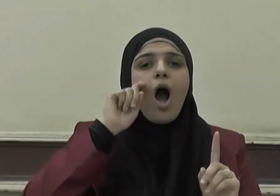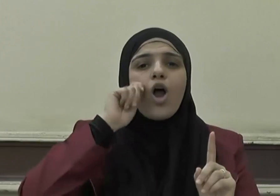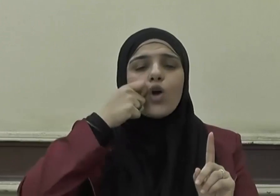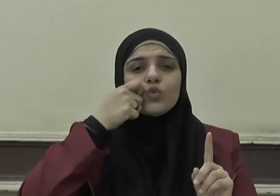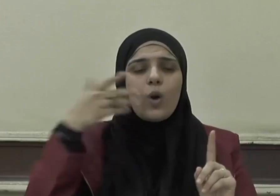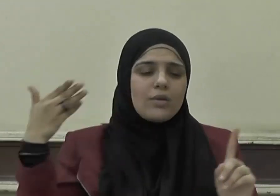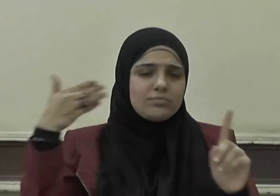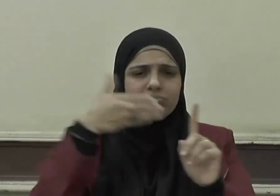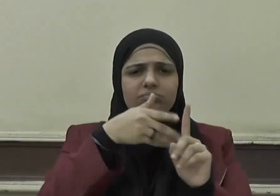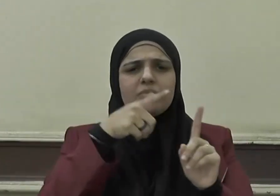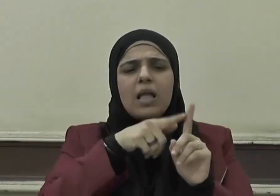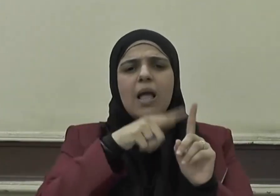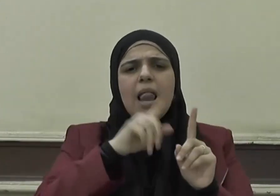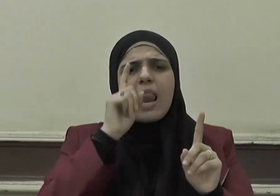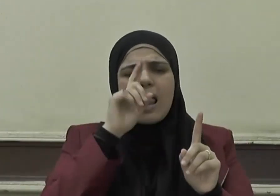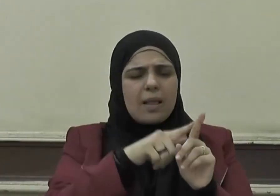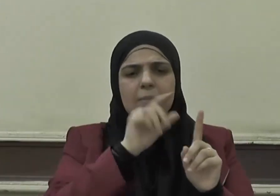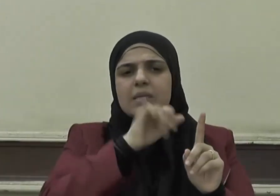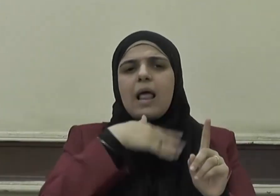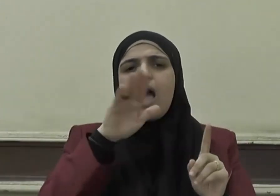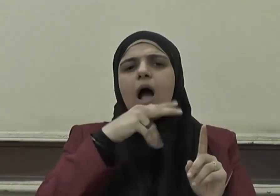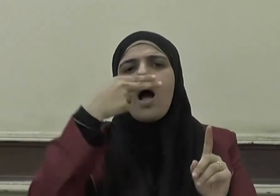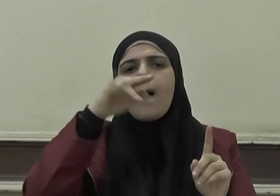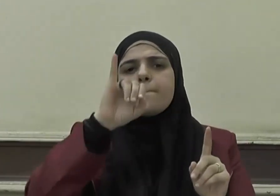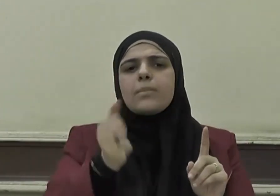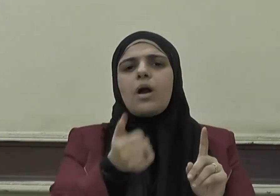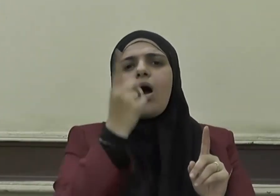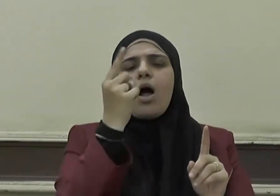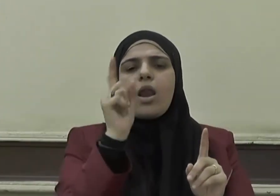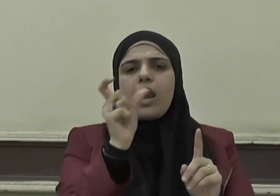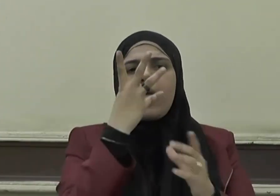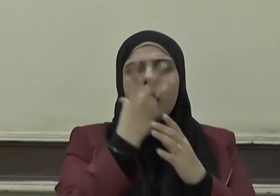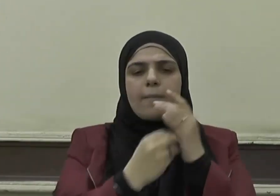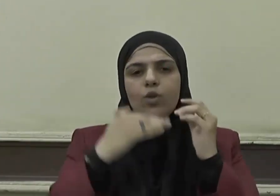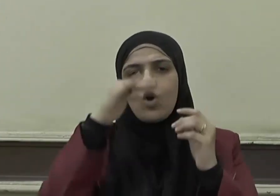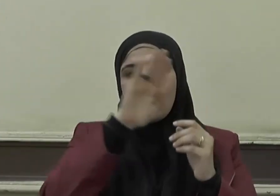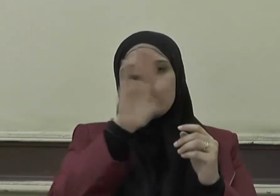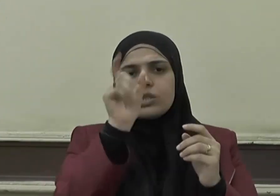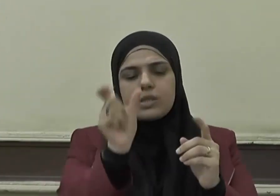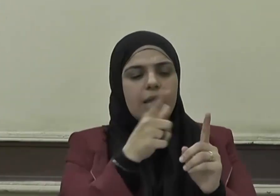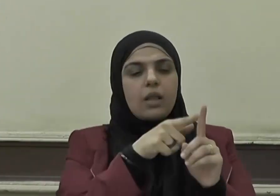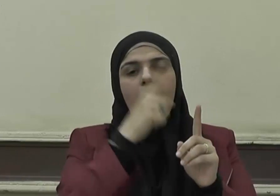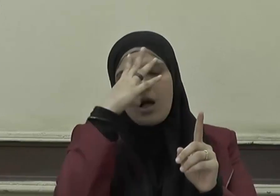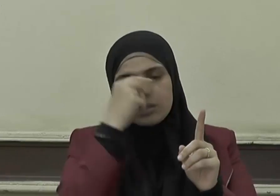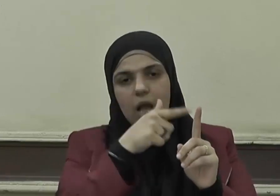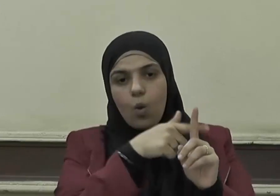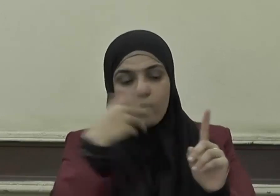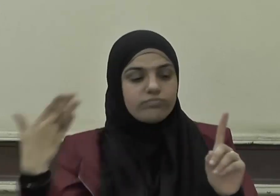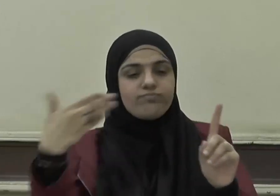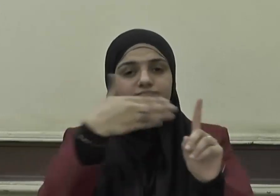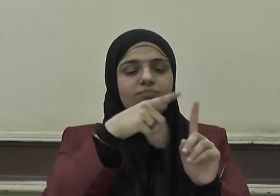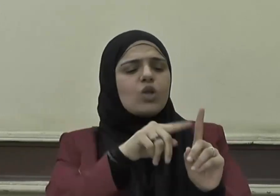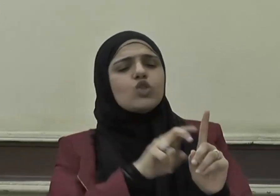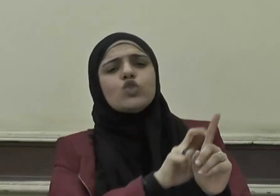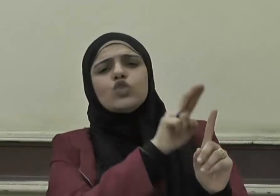سيدنا عمران بن حسين رضي الله عنه وقال له ما هذه